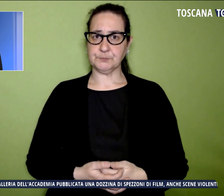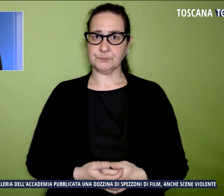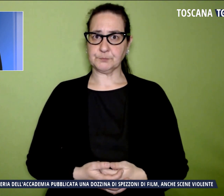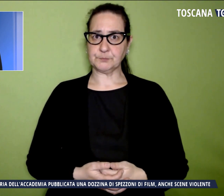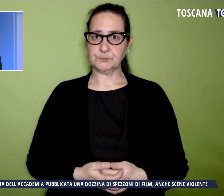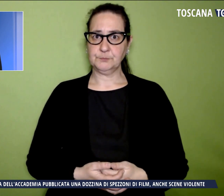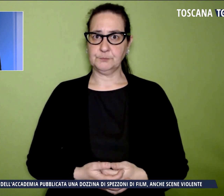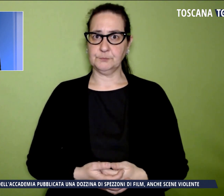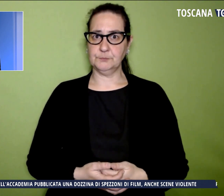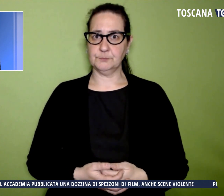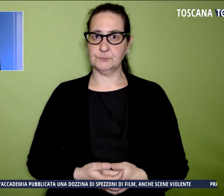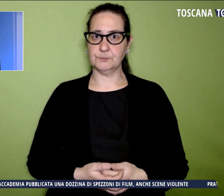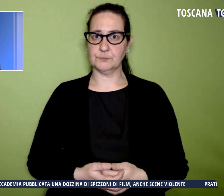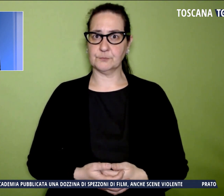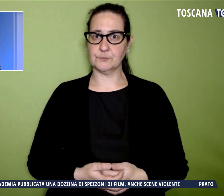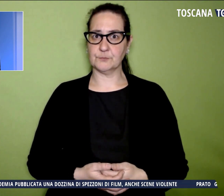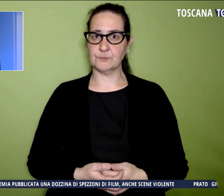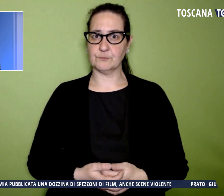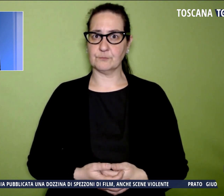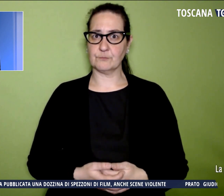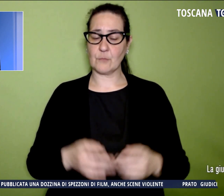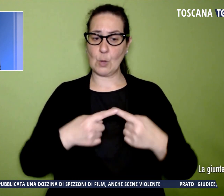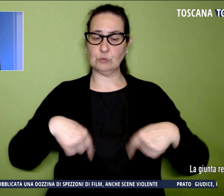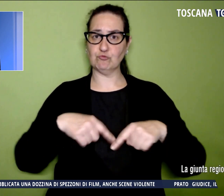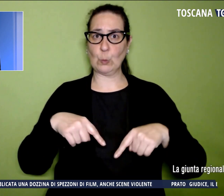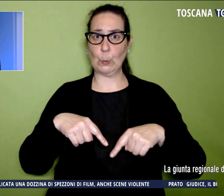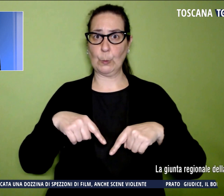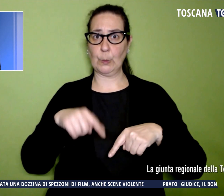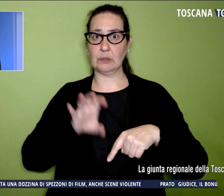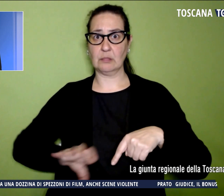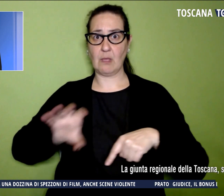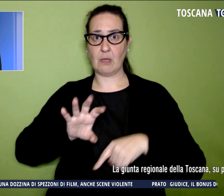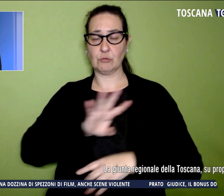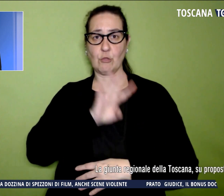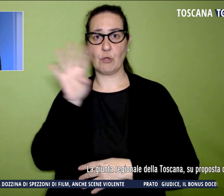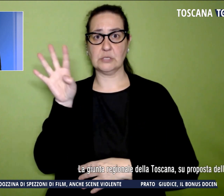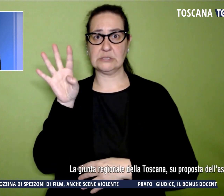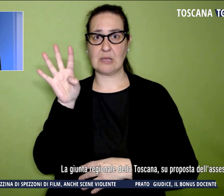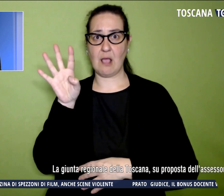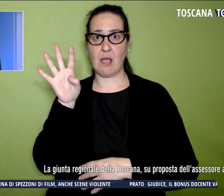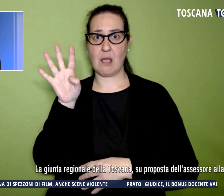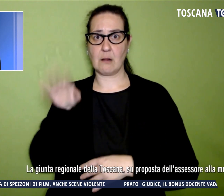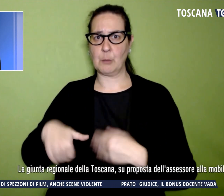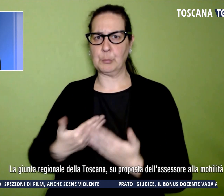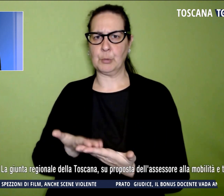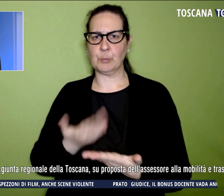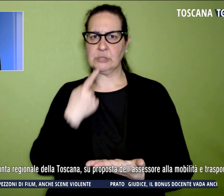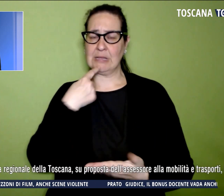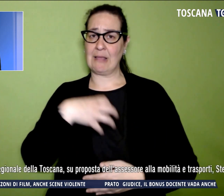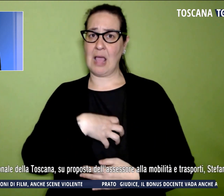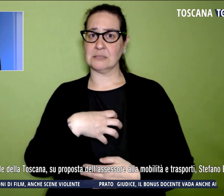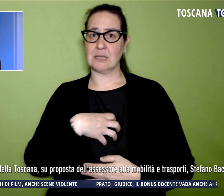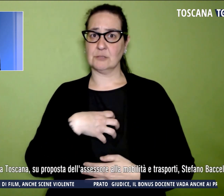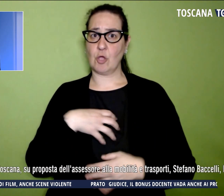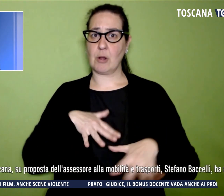La Giunta regionale della Toscana, su proposta dell'assessore alla mobilità e